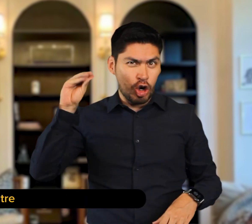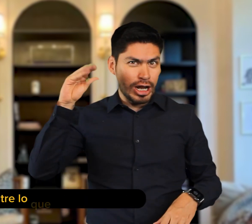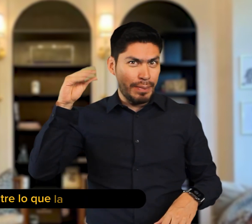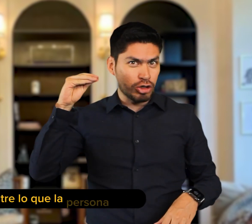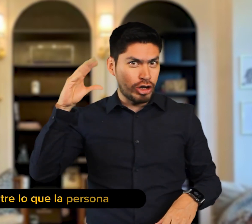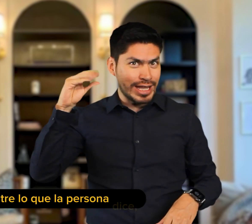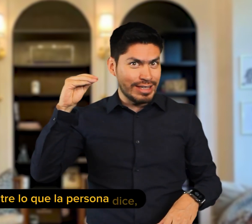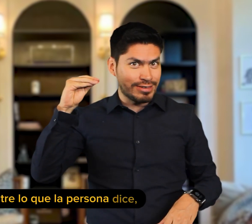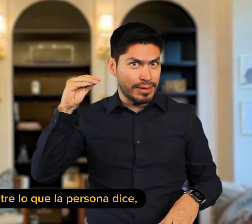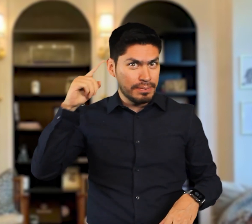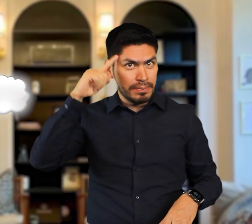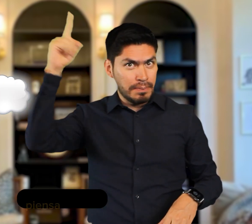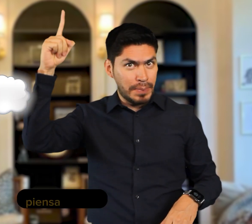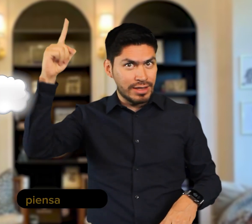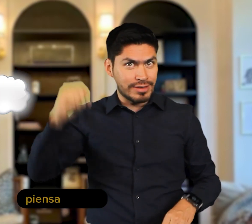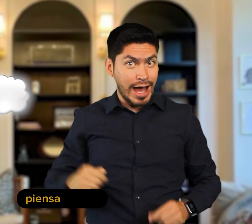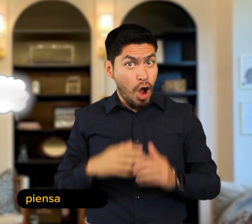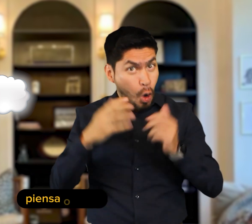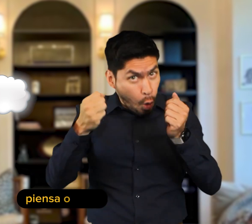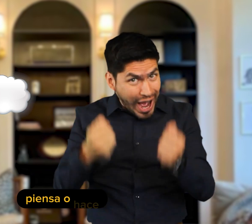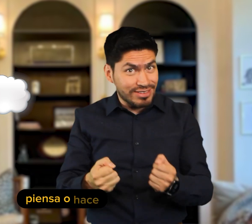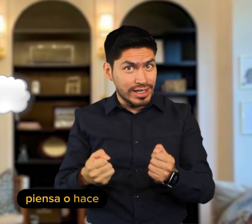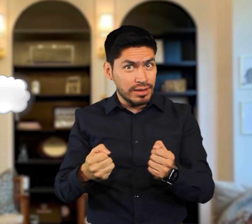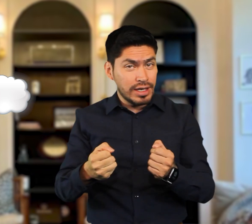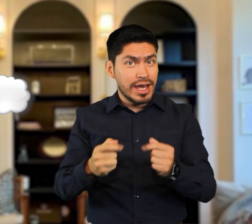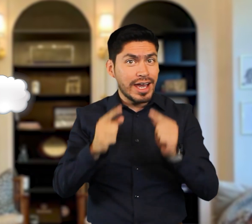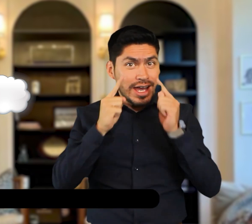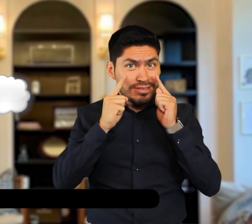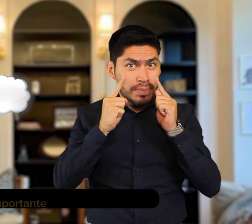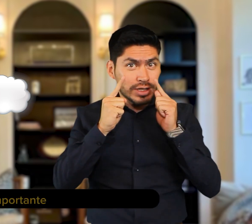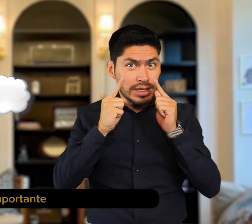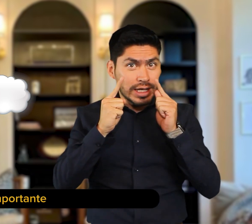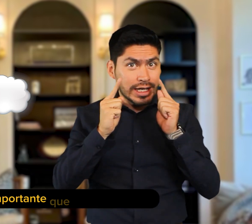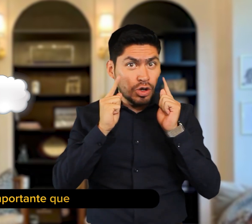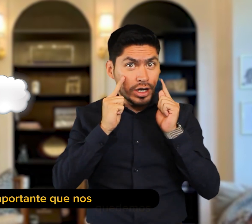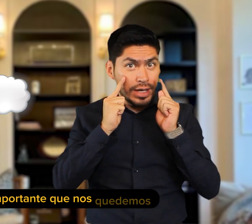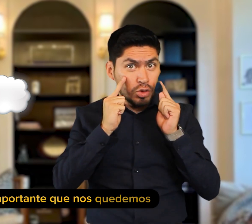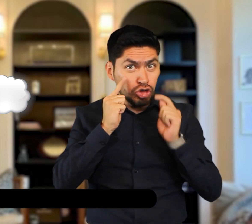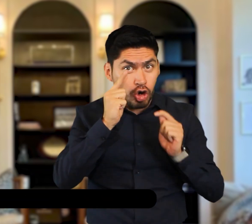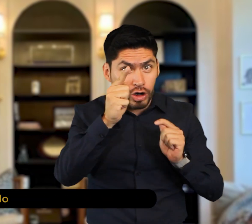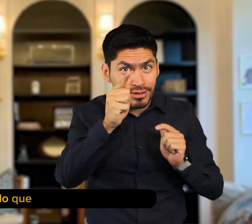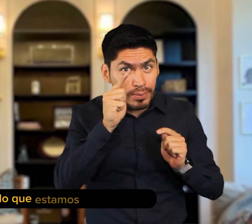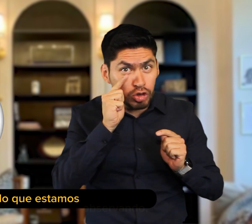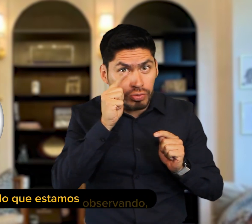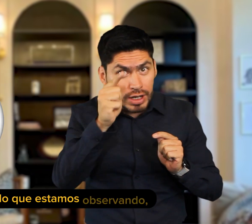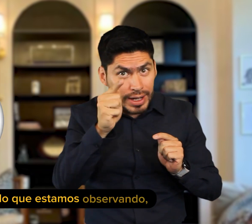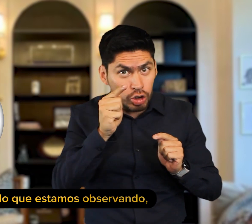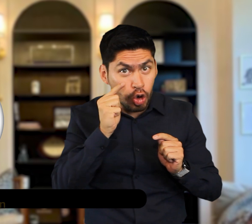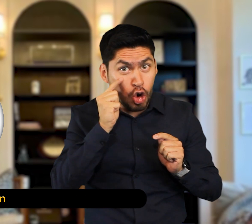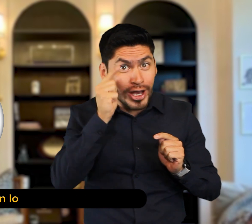lo que la persona dice, piensa o hace es importante que nos quedemos con lo que estamos observando, con lo